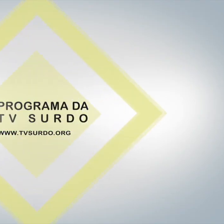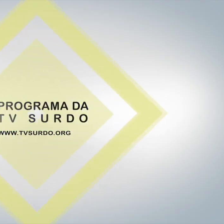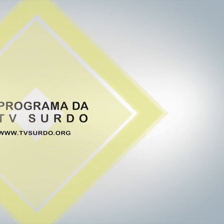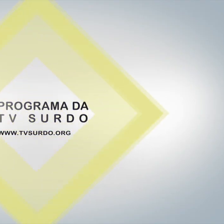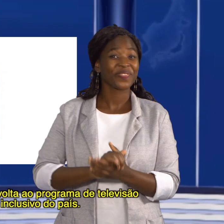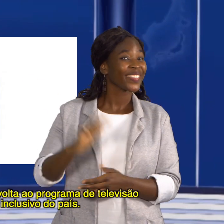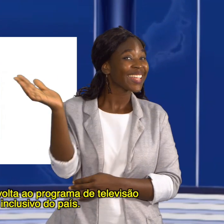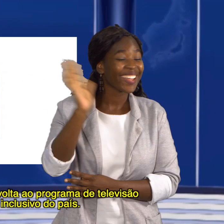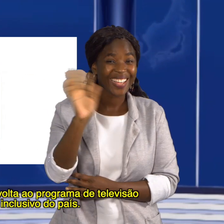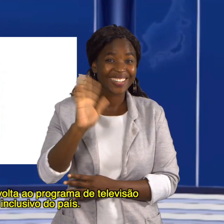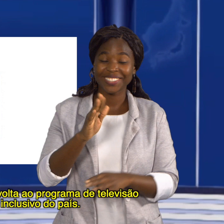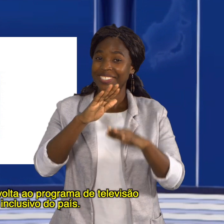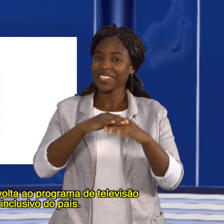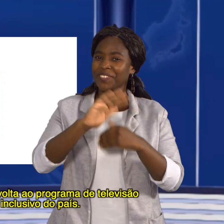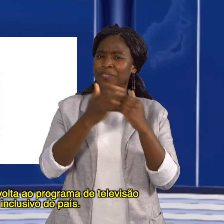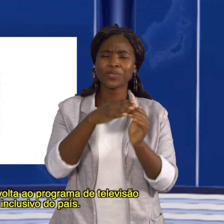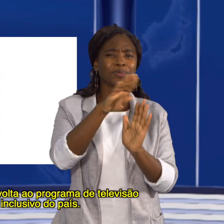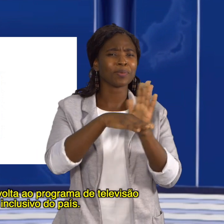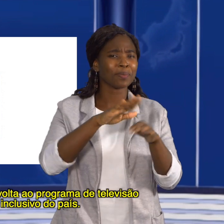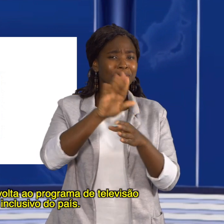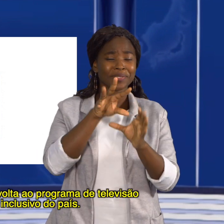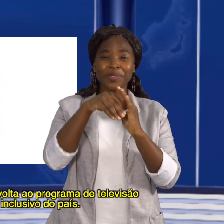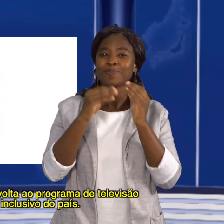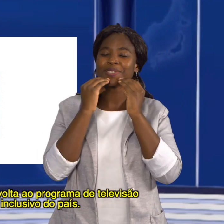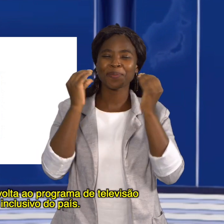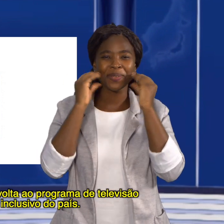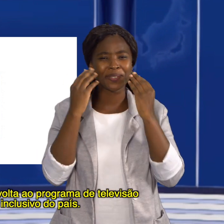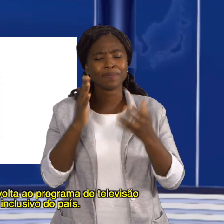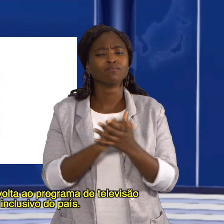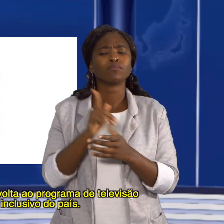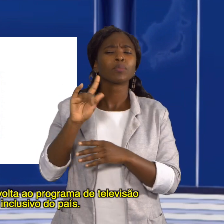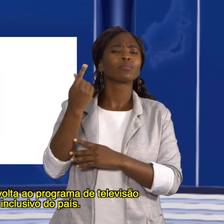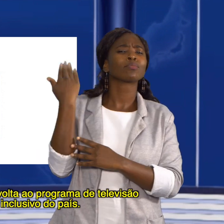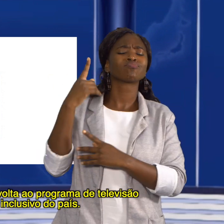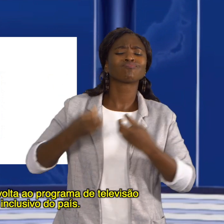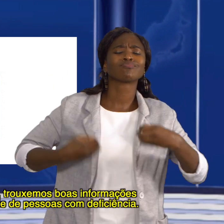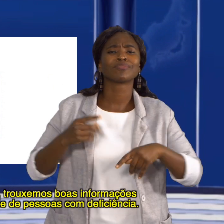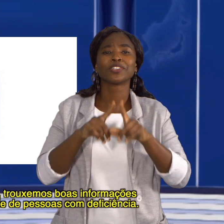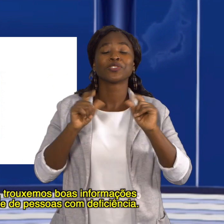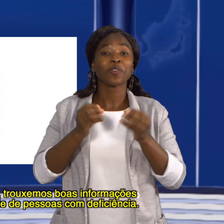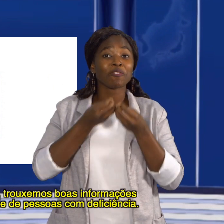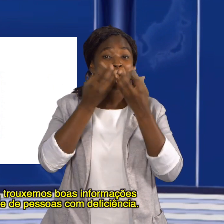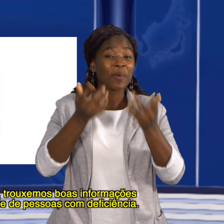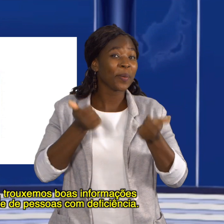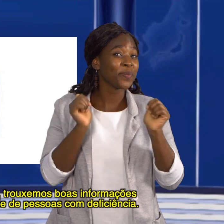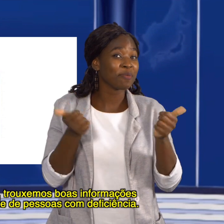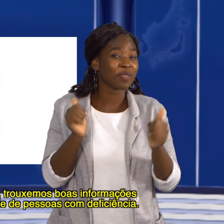Olá, estamos de volta ao programa de televisão mais inclusivo do país. No bloco anterior,